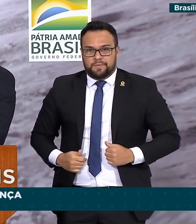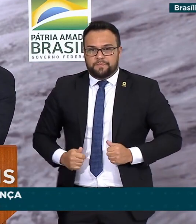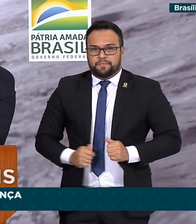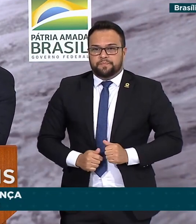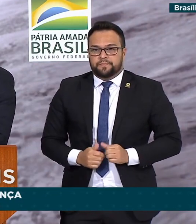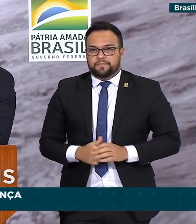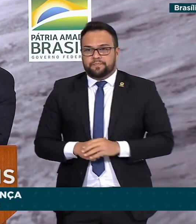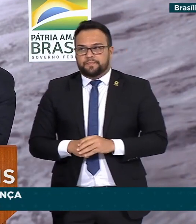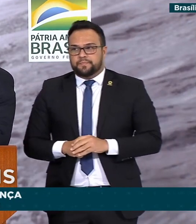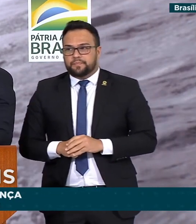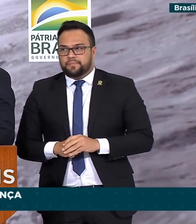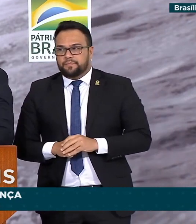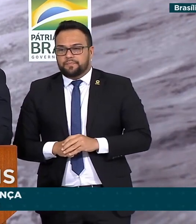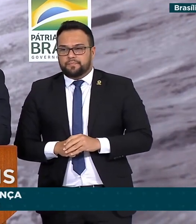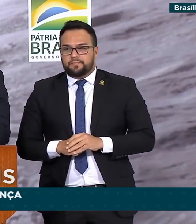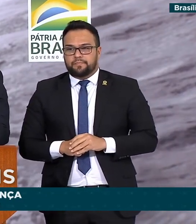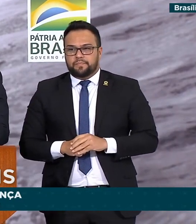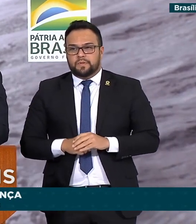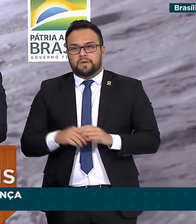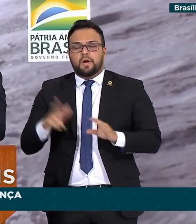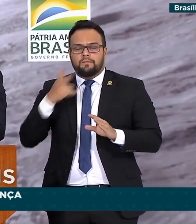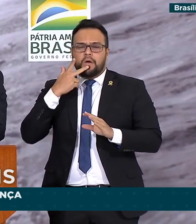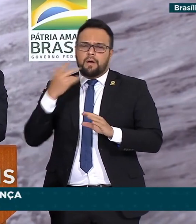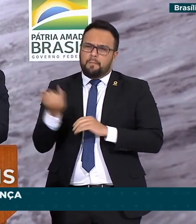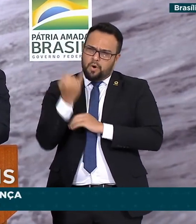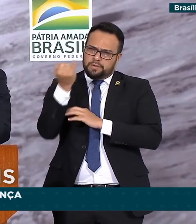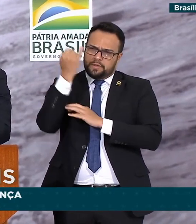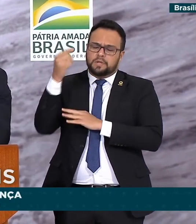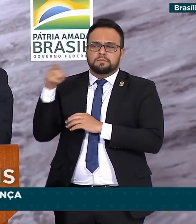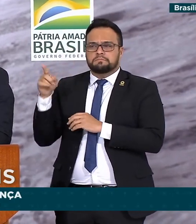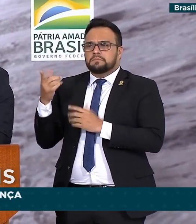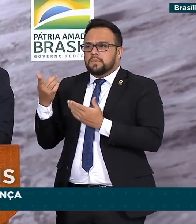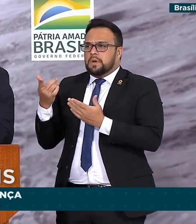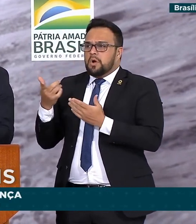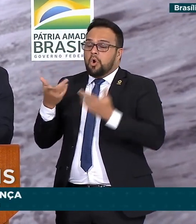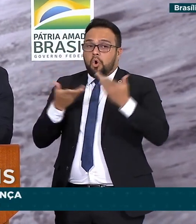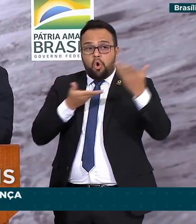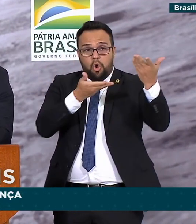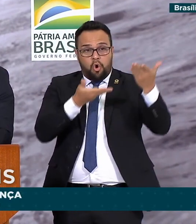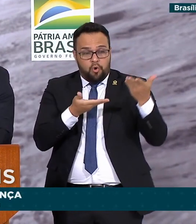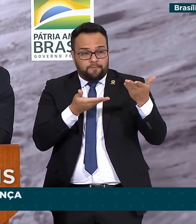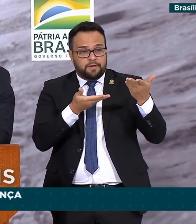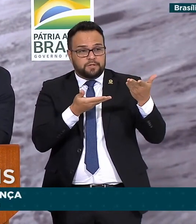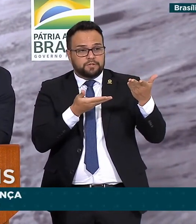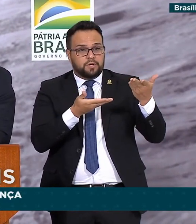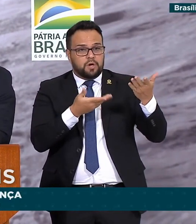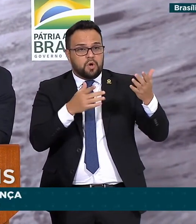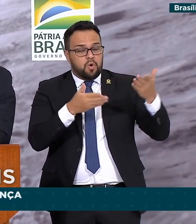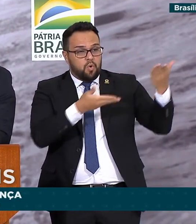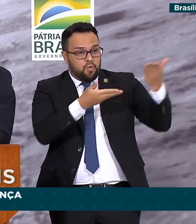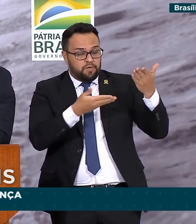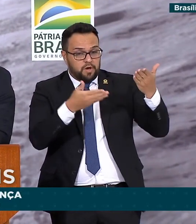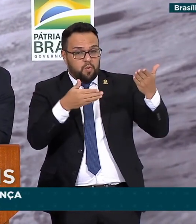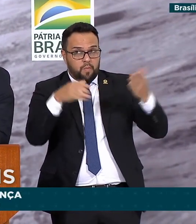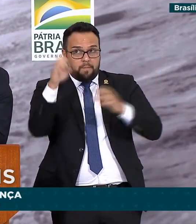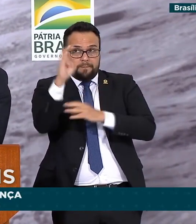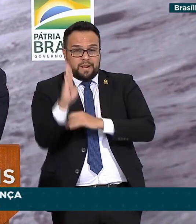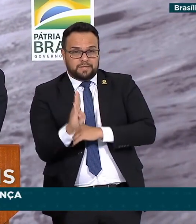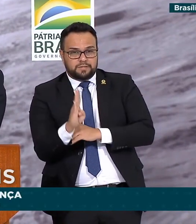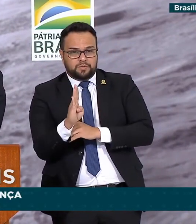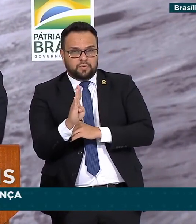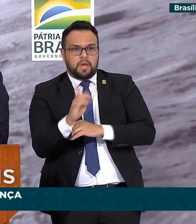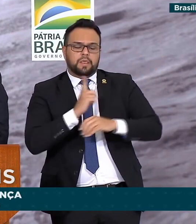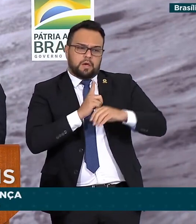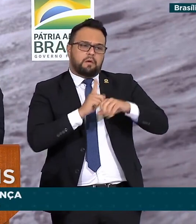Gostaria até de chamar a atenção, presidente, para como uma coisa andou rápido aqui. O convite para que o Brasil fosse formalmente